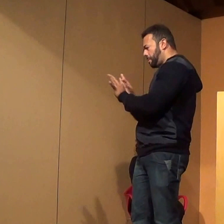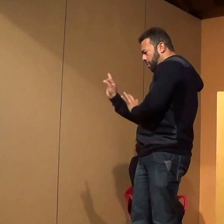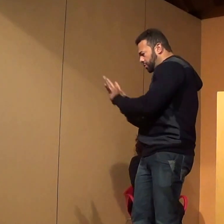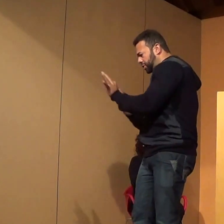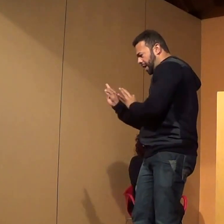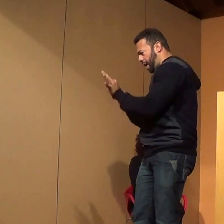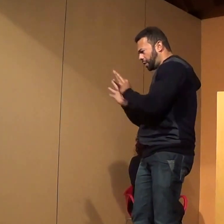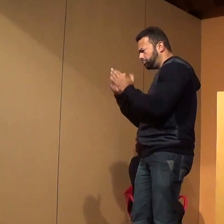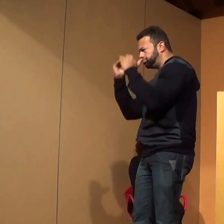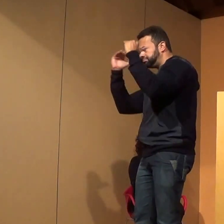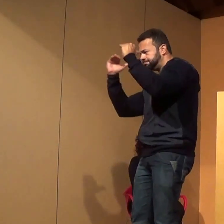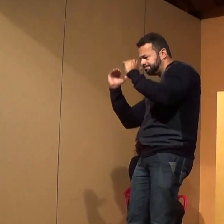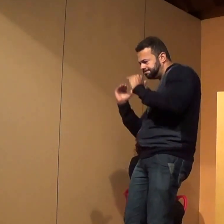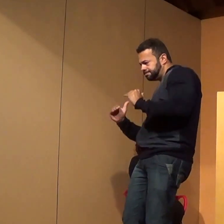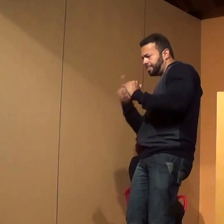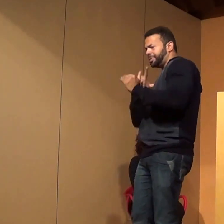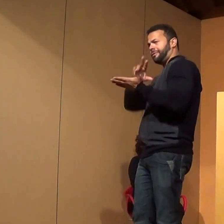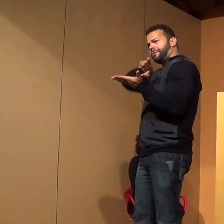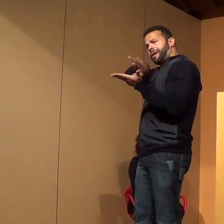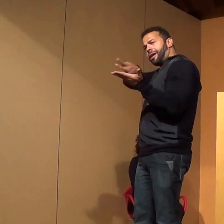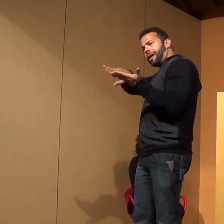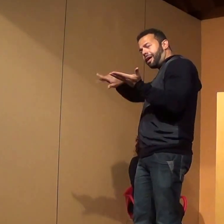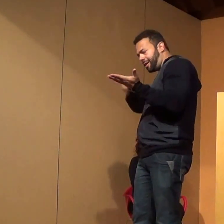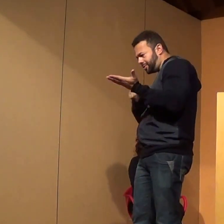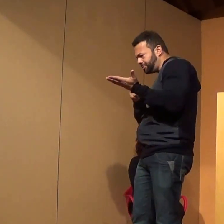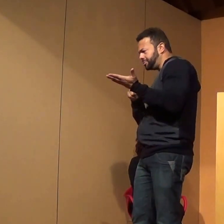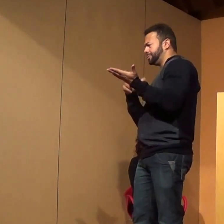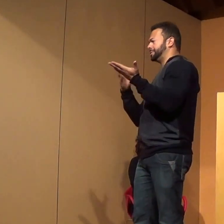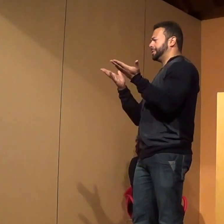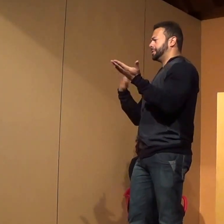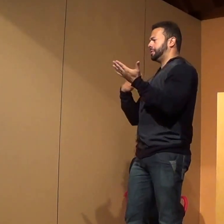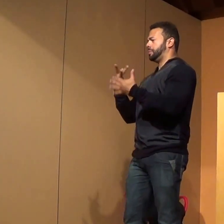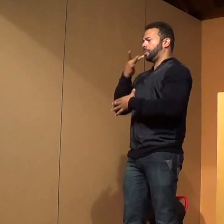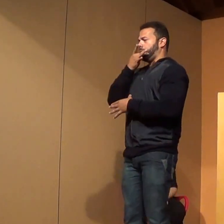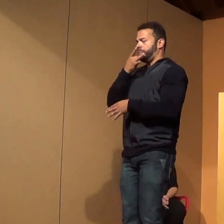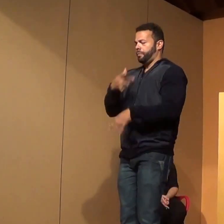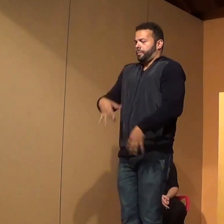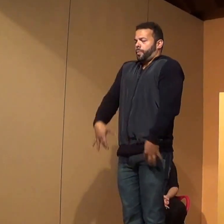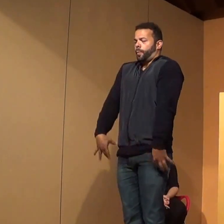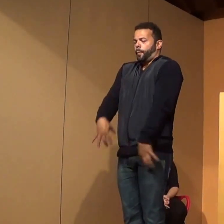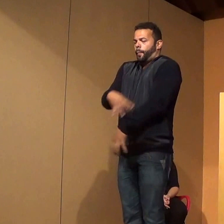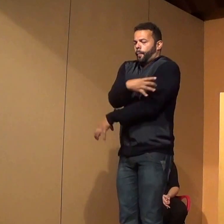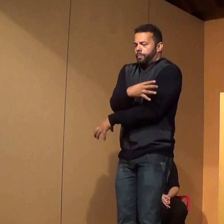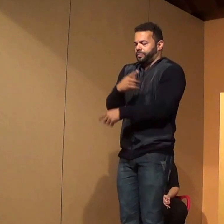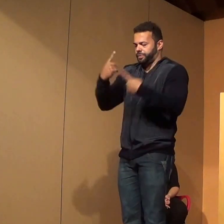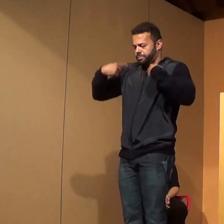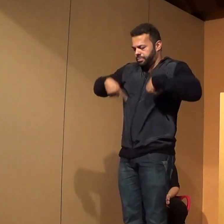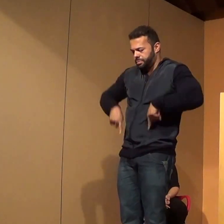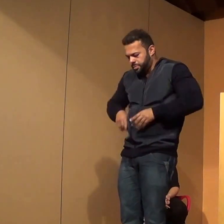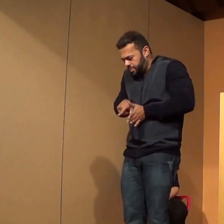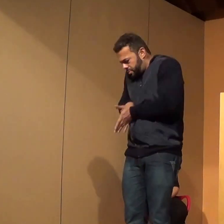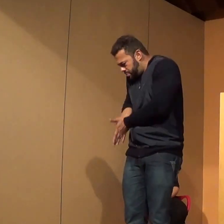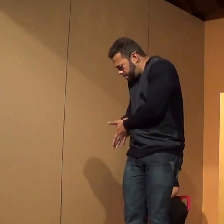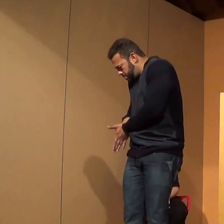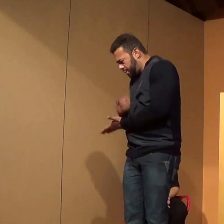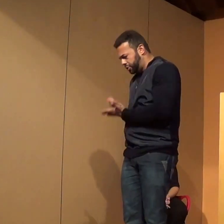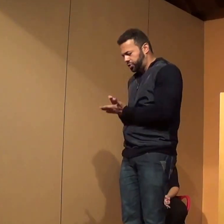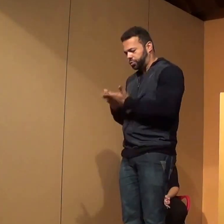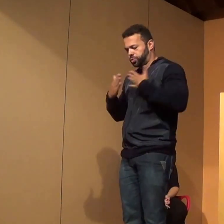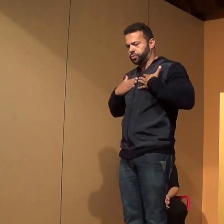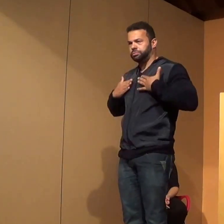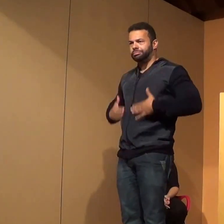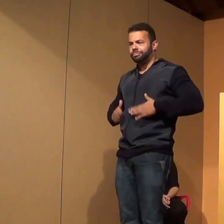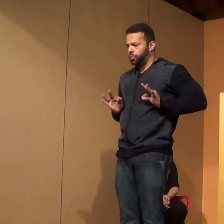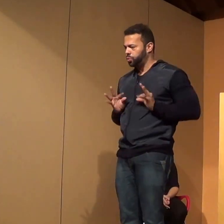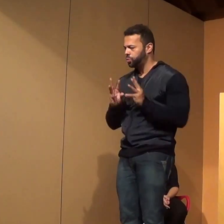-esqueleto, né? Entre outros, a Lactec, que está se aproximando agora conosco também no desenvolvimento de projetos. E eu estou